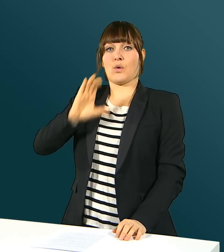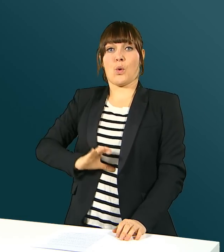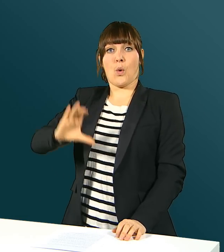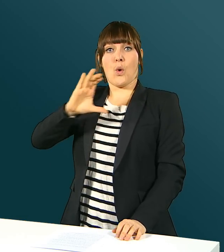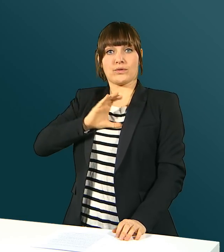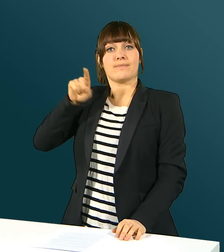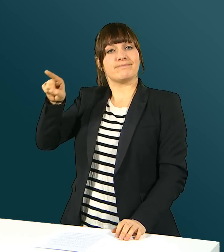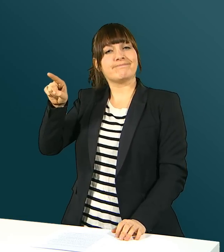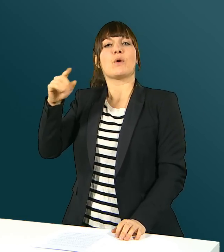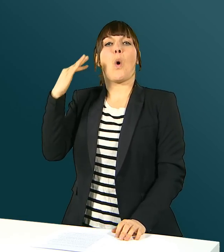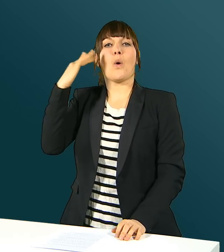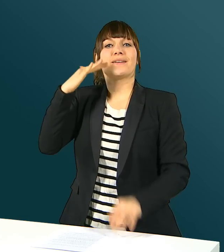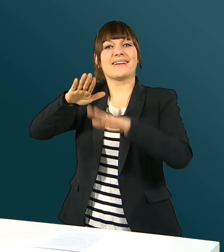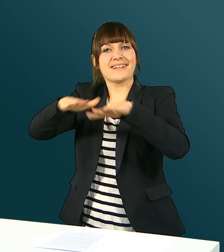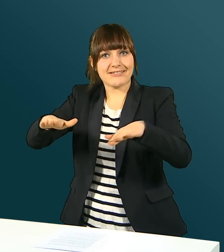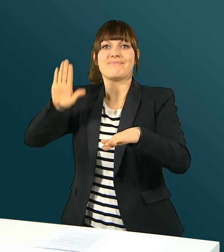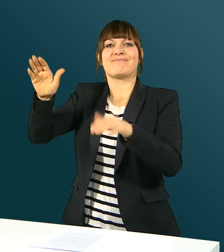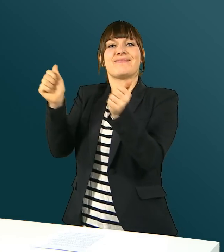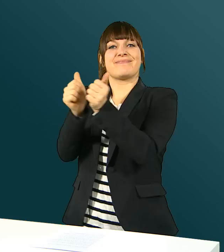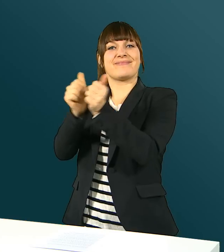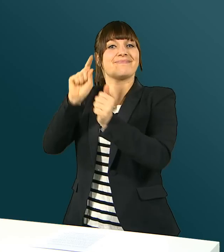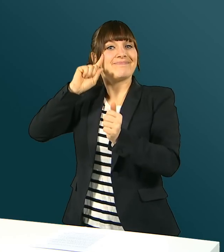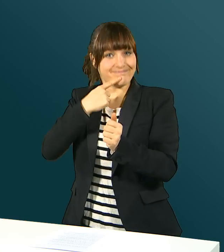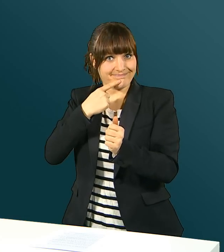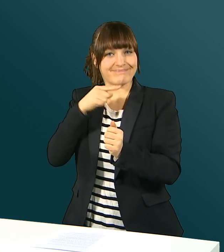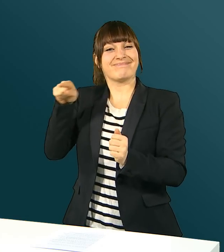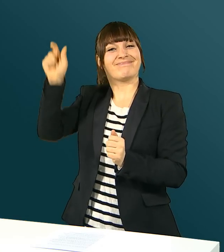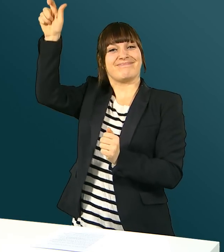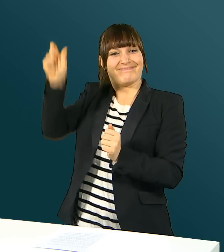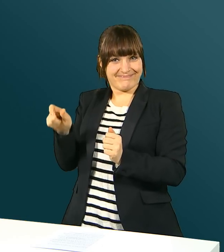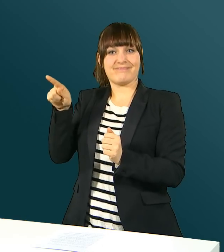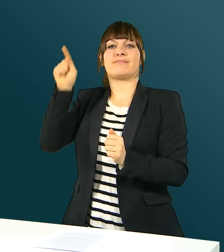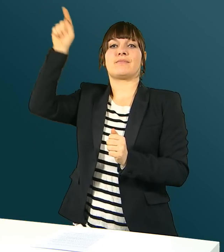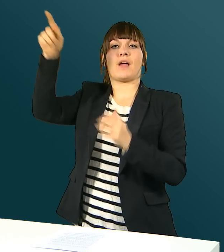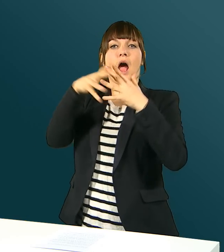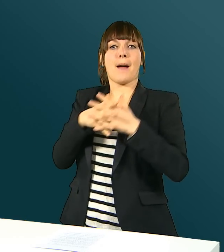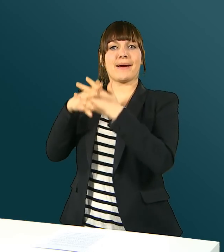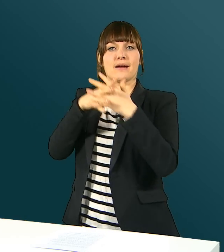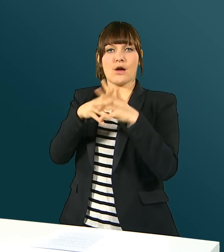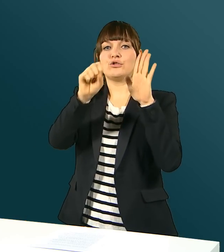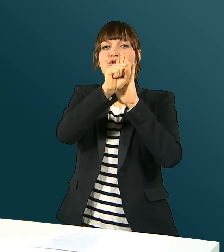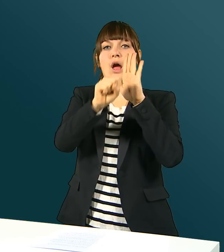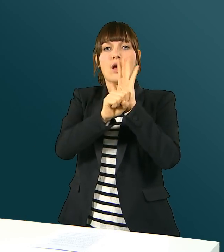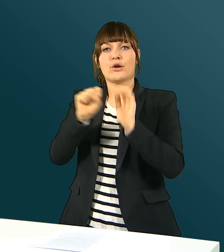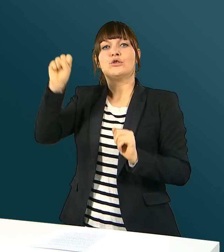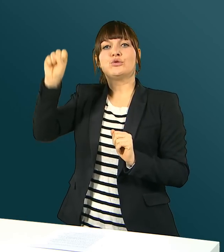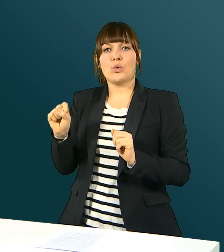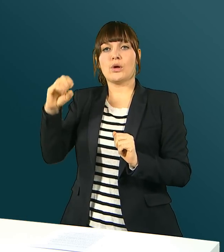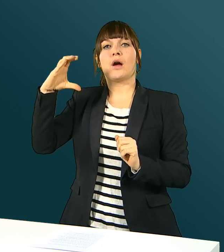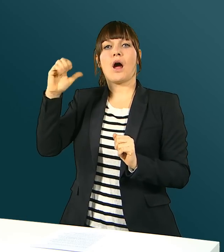Ein Mann, selber ein Coda, hörendes Kind von gehörlosen Eltern, hat im Stadt South Carolina